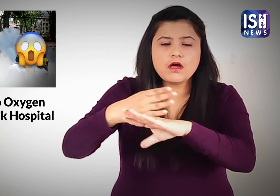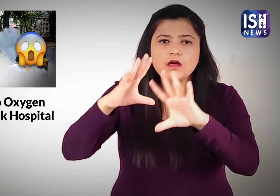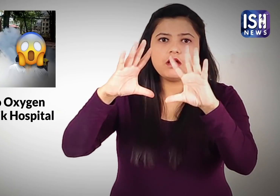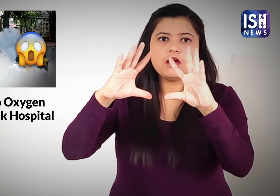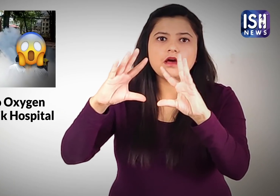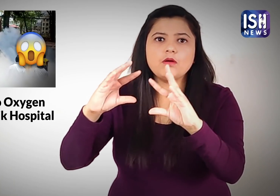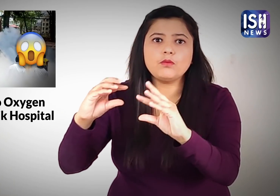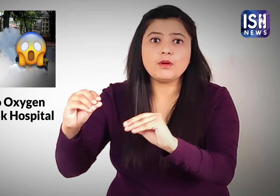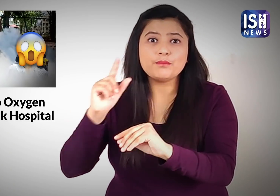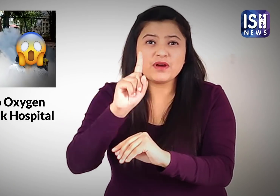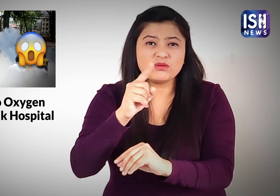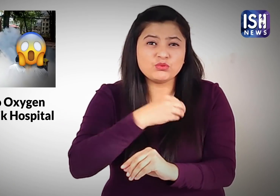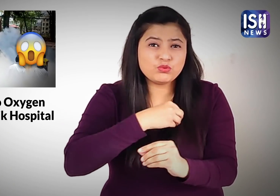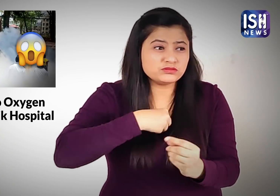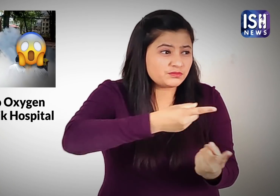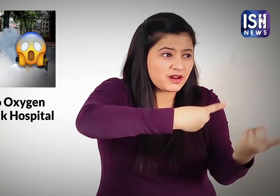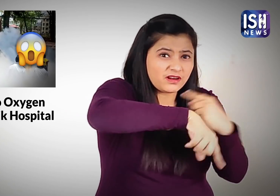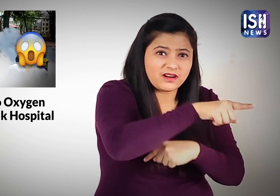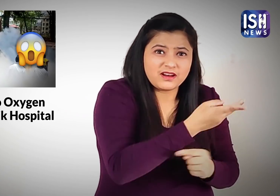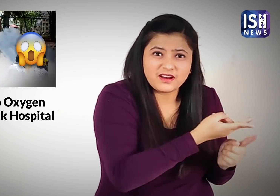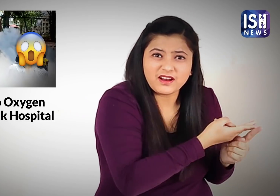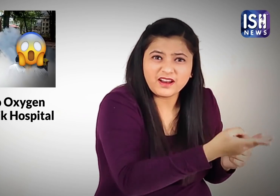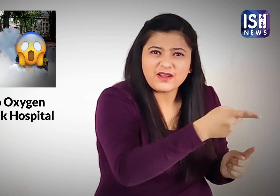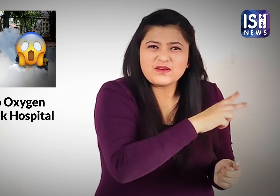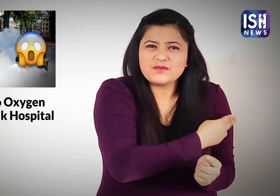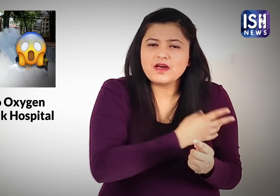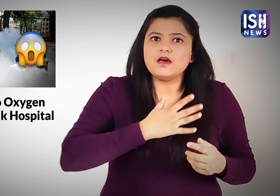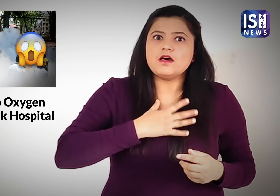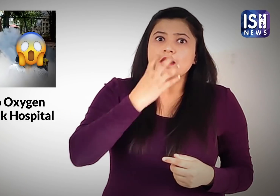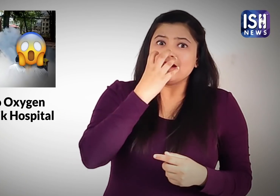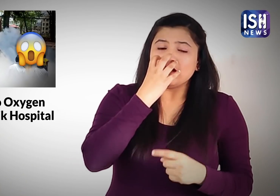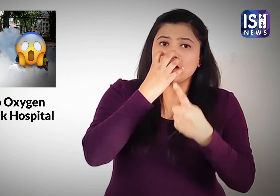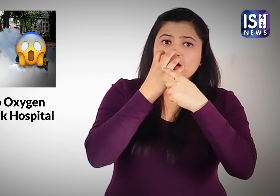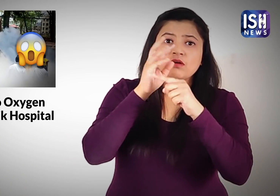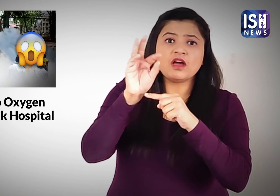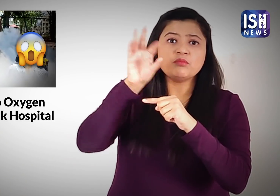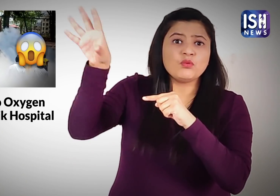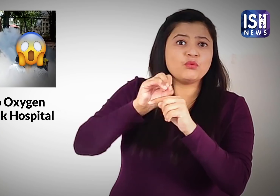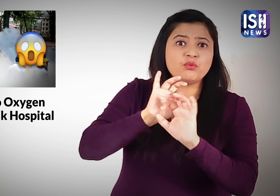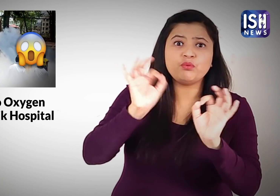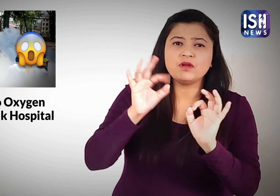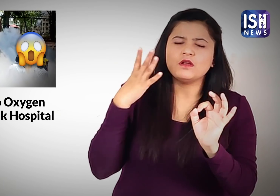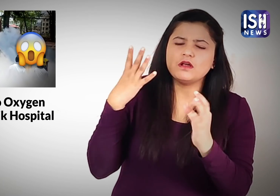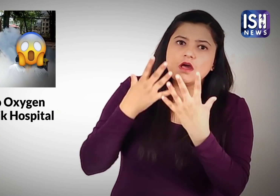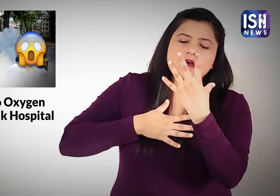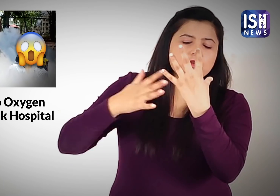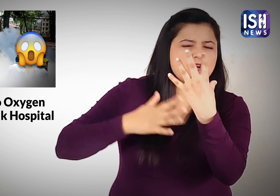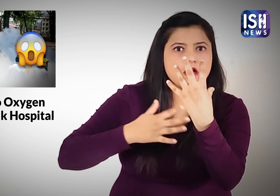मिनट के बाद लीकेज को रोकने में सक्षम रहे लेकिन मरीज तीस मिनट तक बिना ओक्सिजन के थे